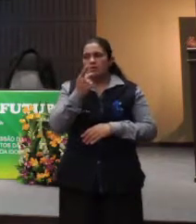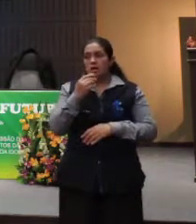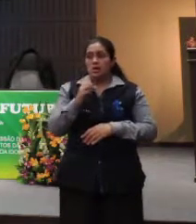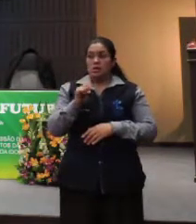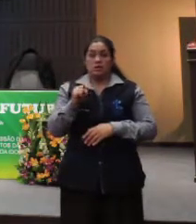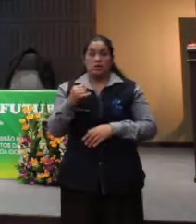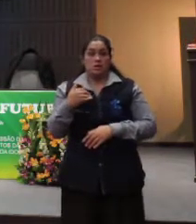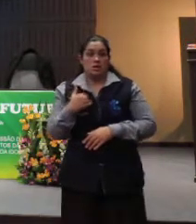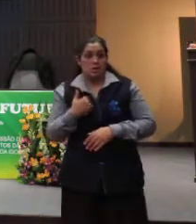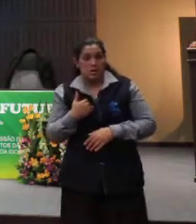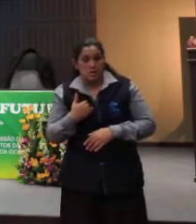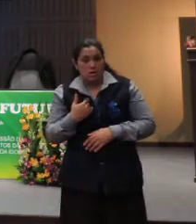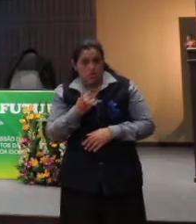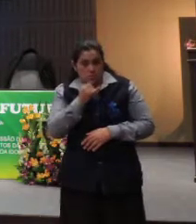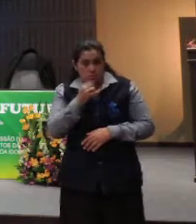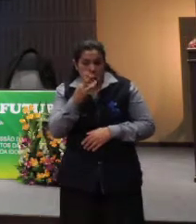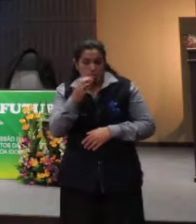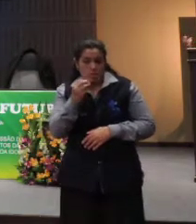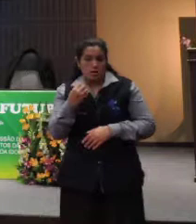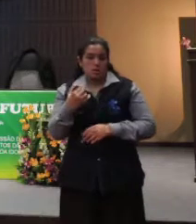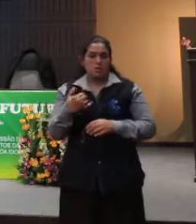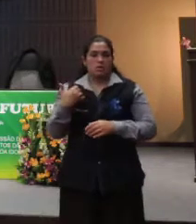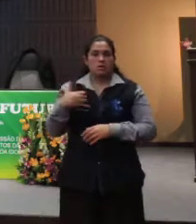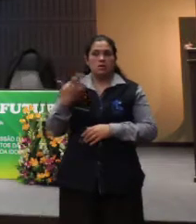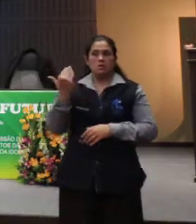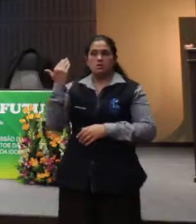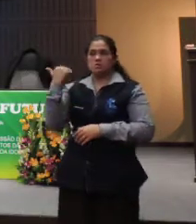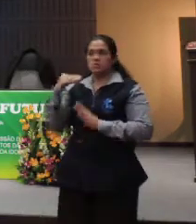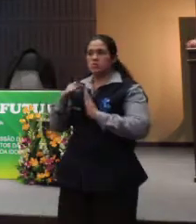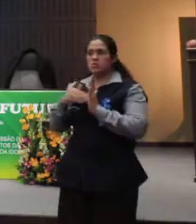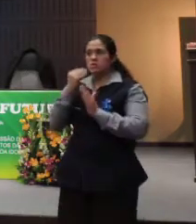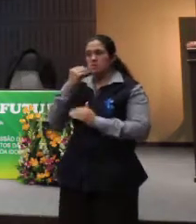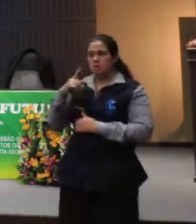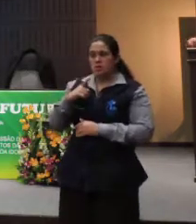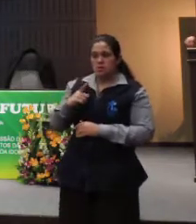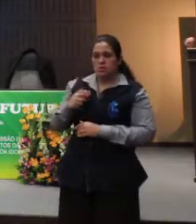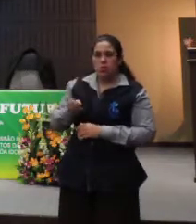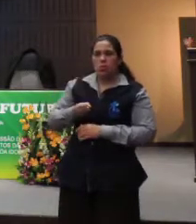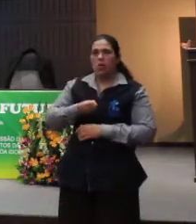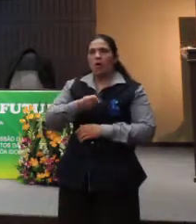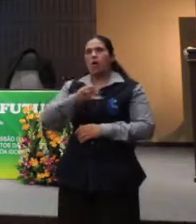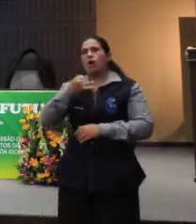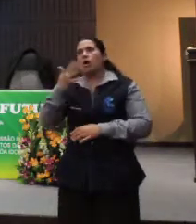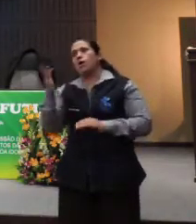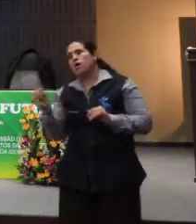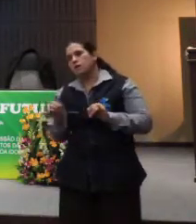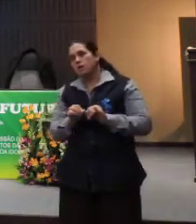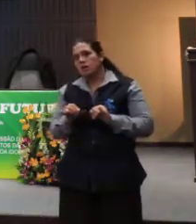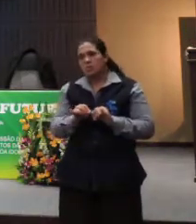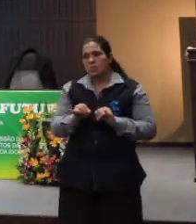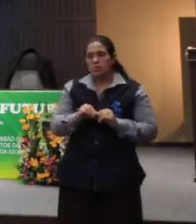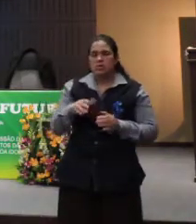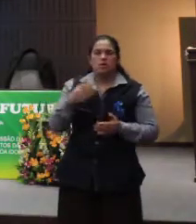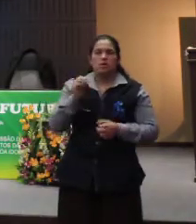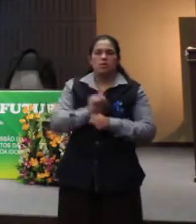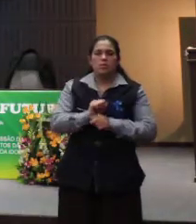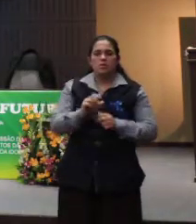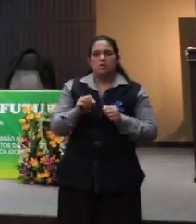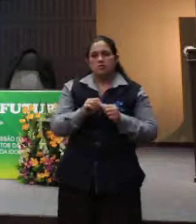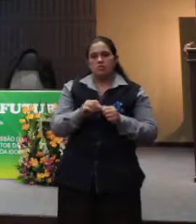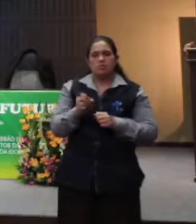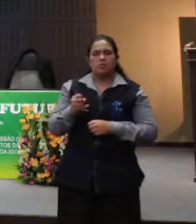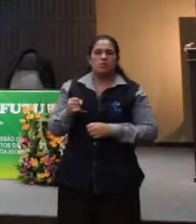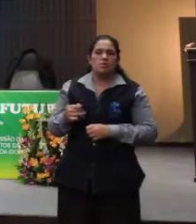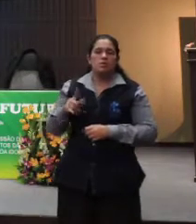eu, 30 anos atrás, com a experiência que eu tenho hoje. Quanta besteira a gente ia deixar de fazer. Não é verdade?